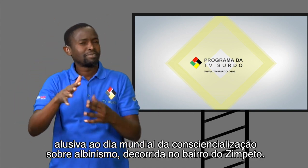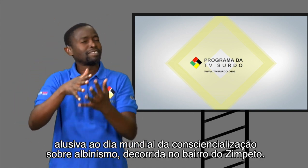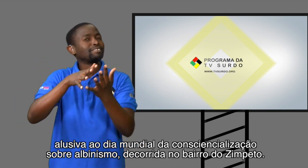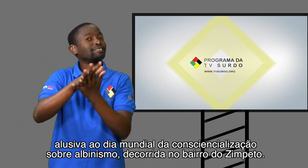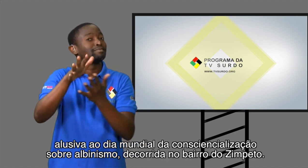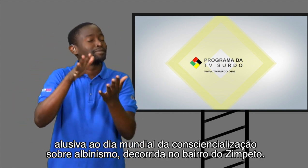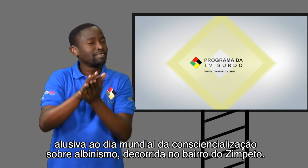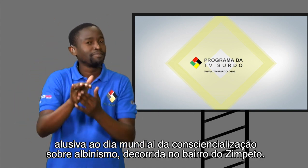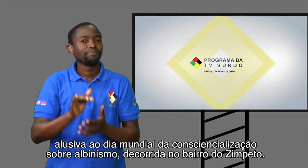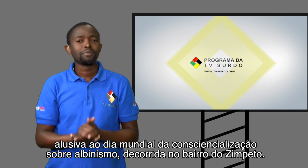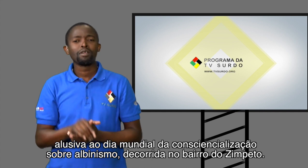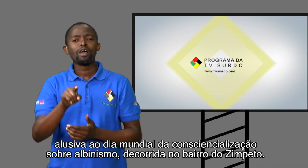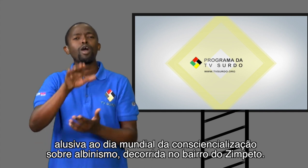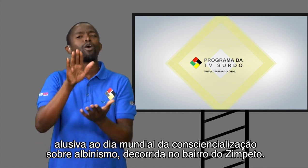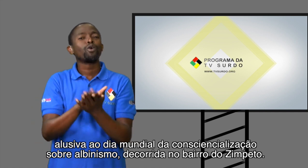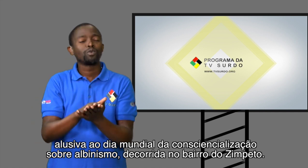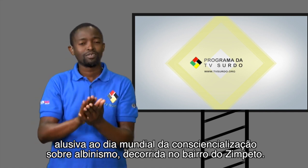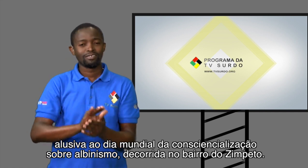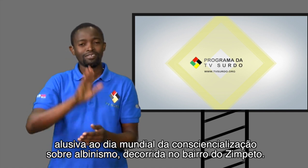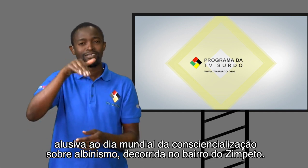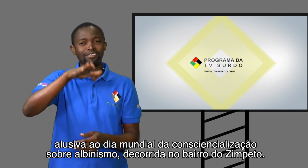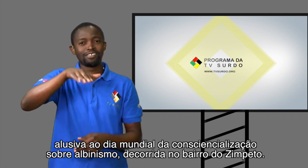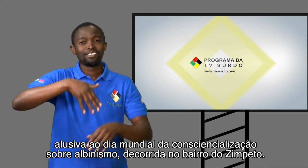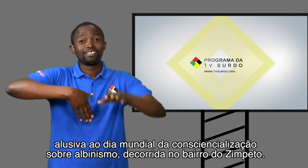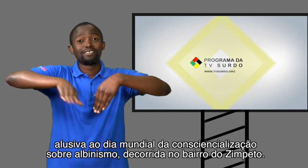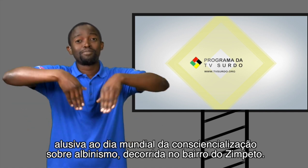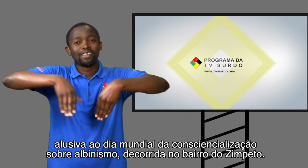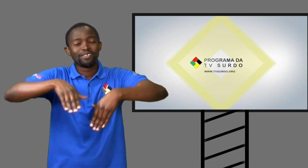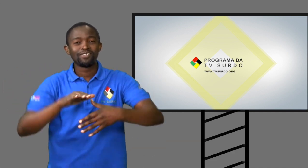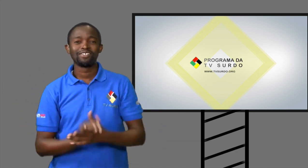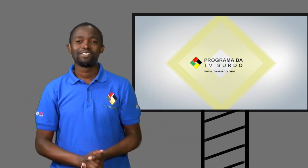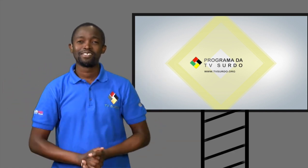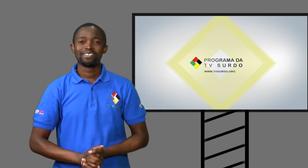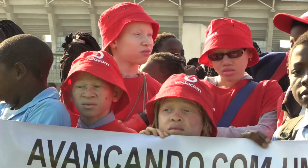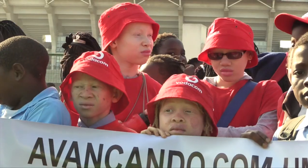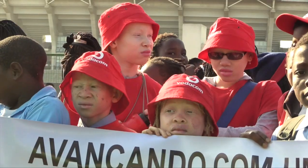sobre o Albinismo, decorrida no bairro dos Impeto.